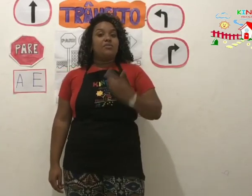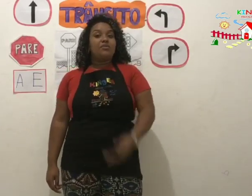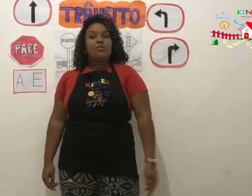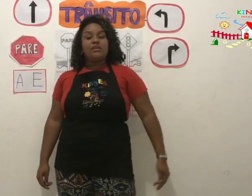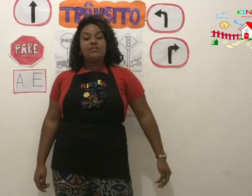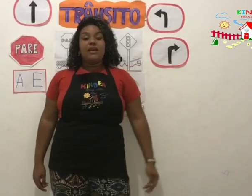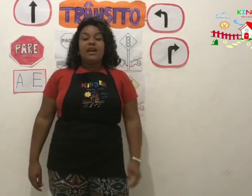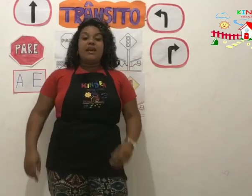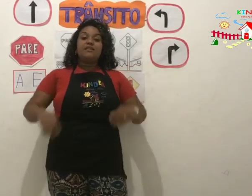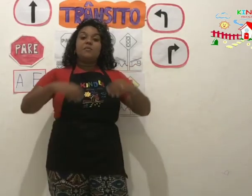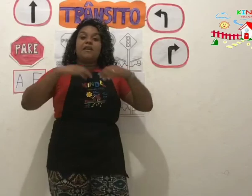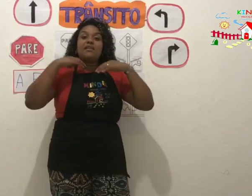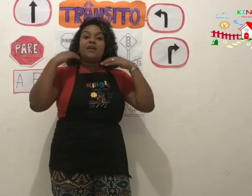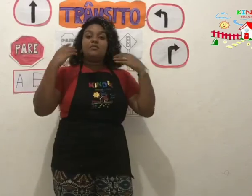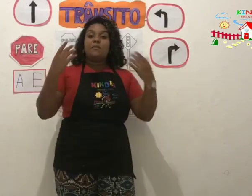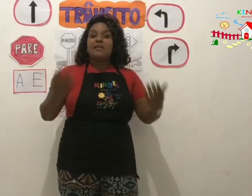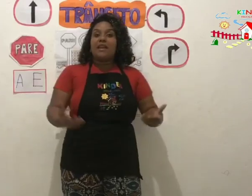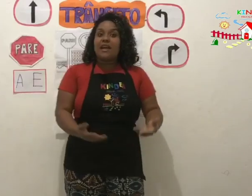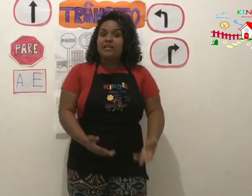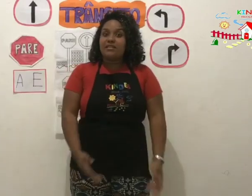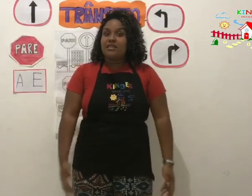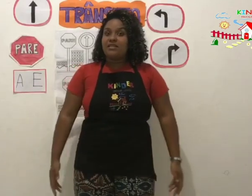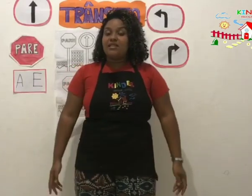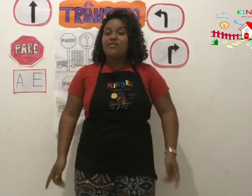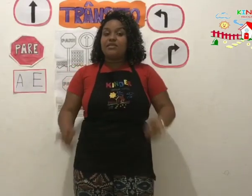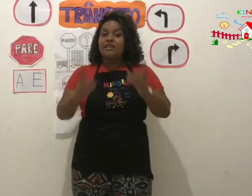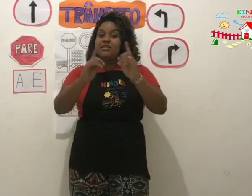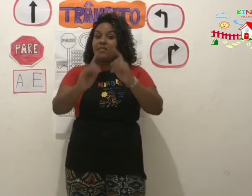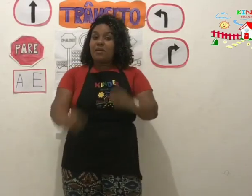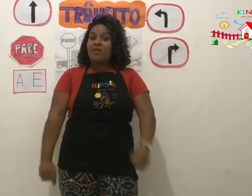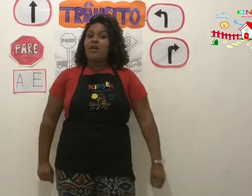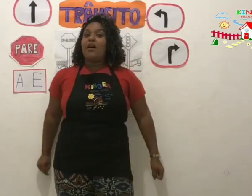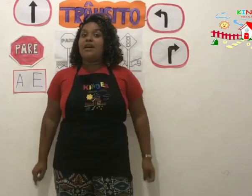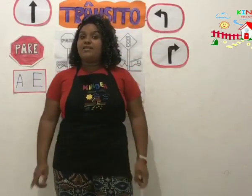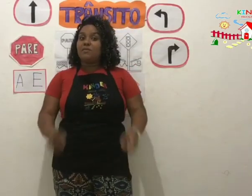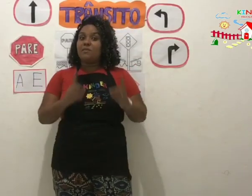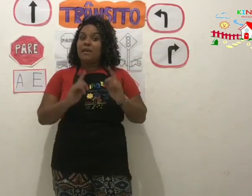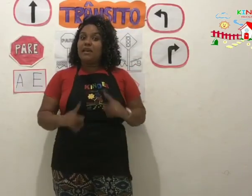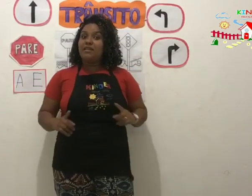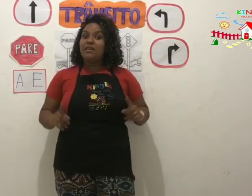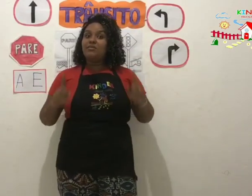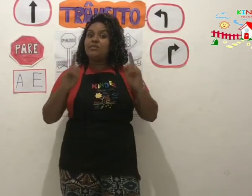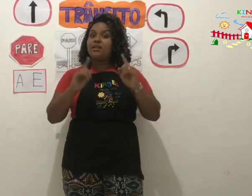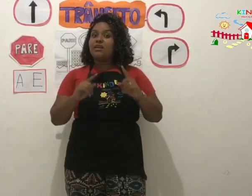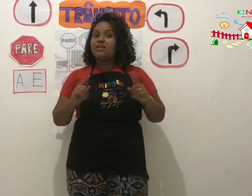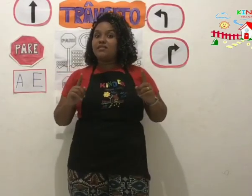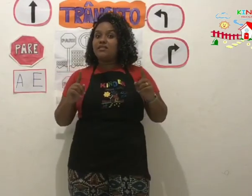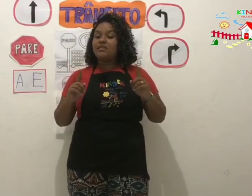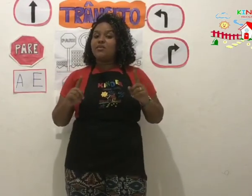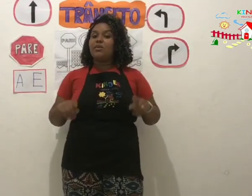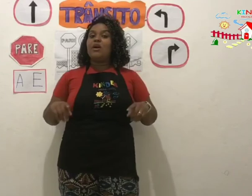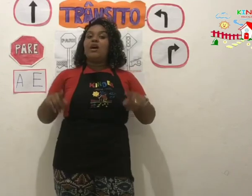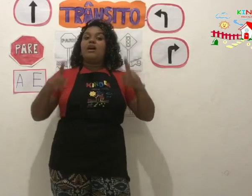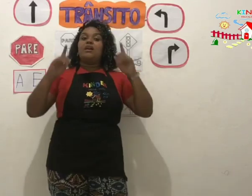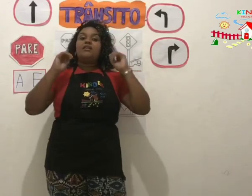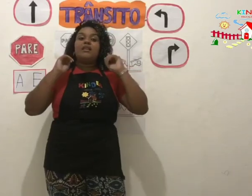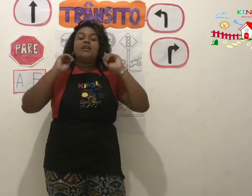ruas, respeitar os pedestres e vocês também, ó, respeitem o trânsito, andem